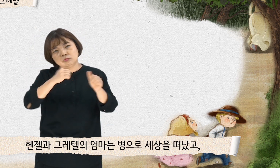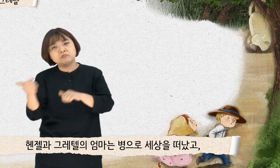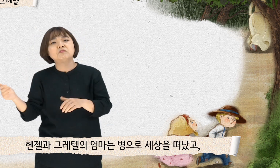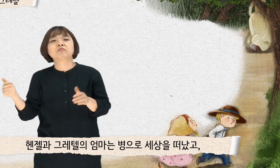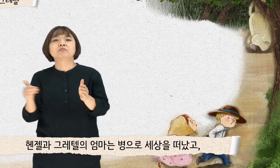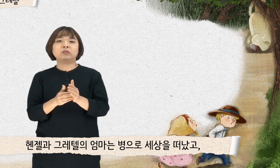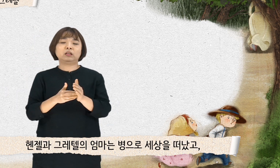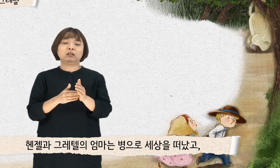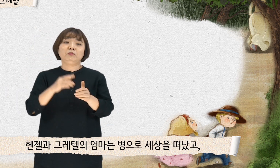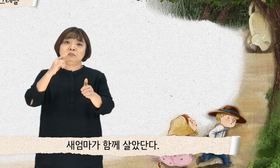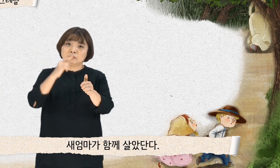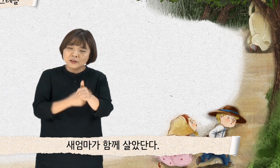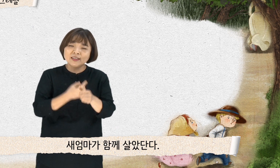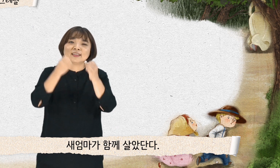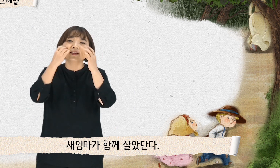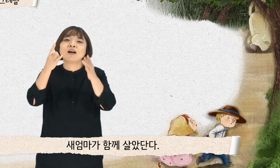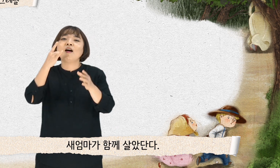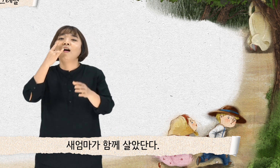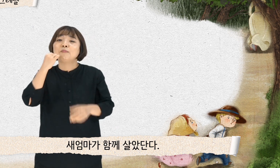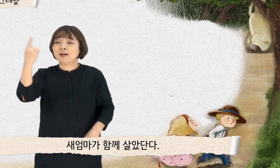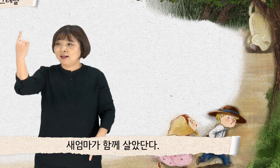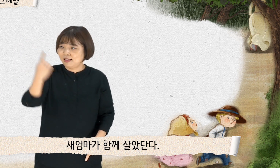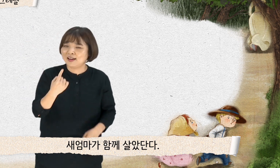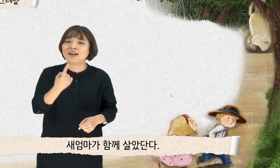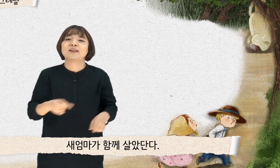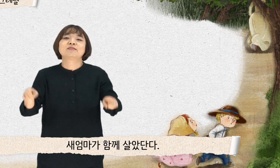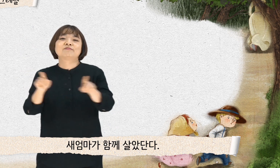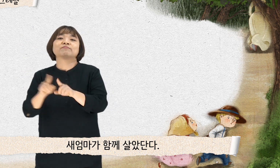세상을 떠났고 새엄마가 함께 살았단다.